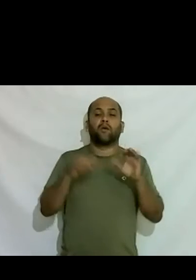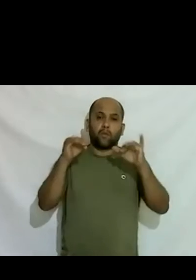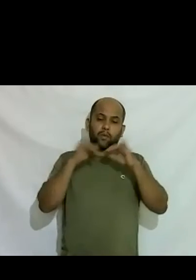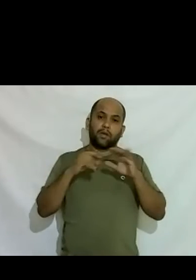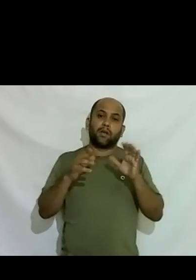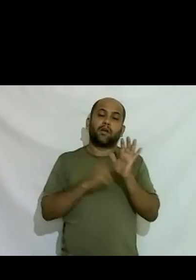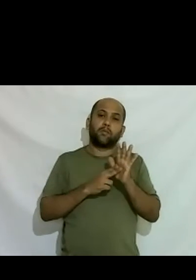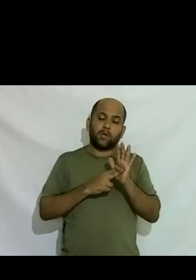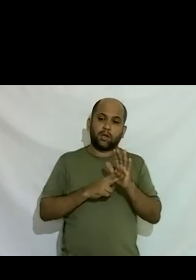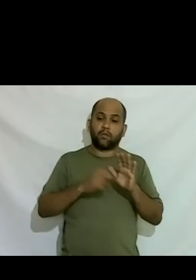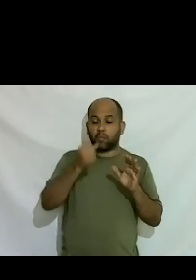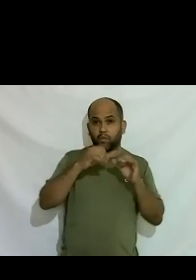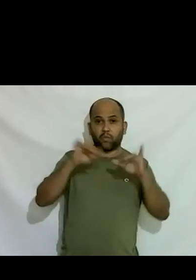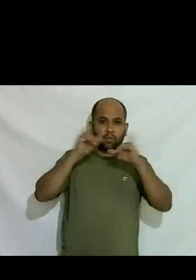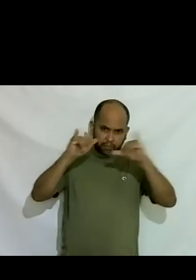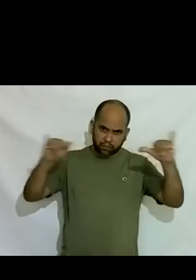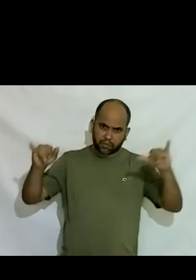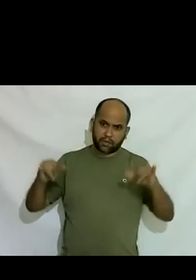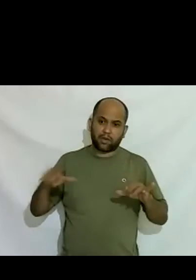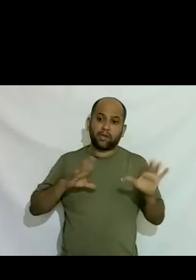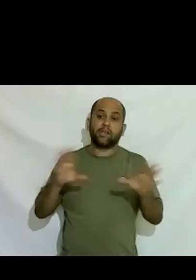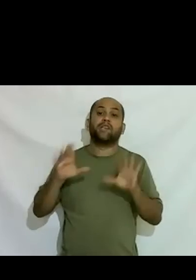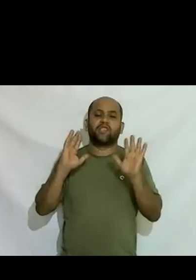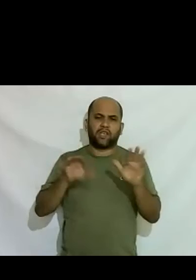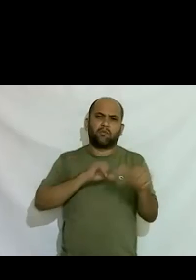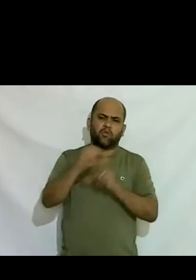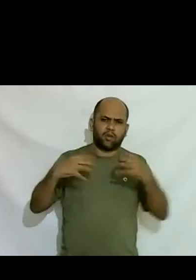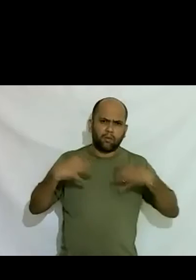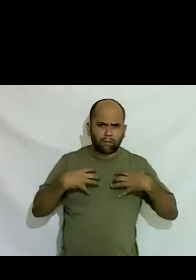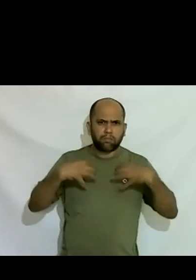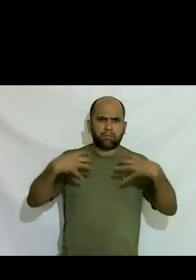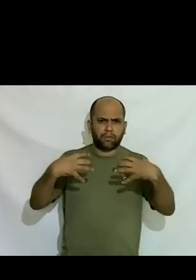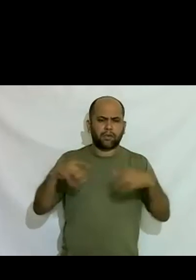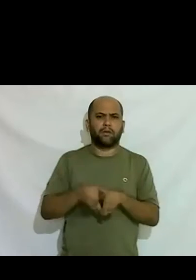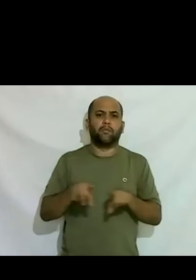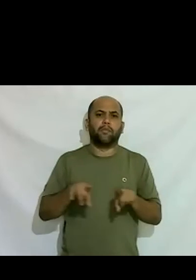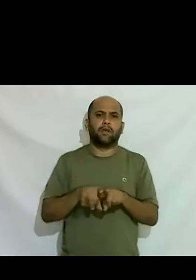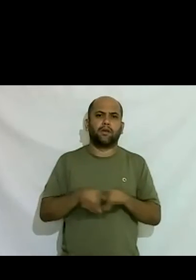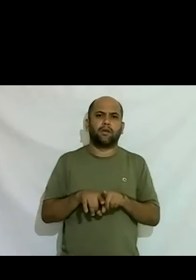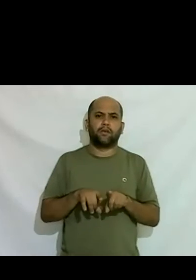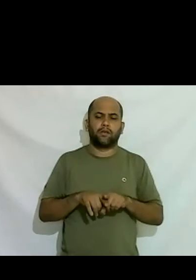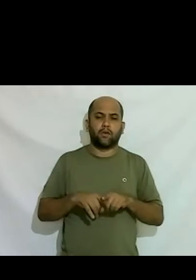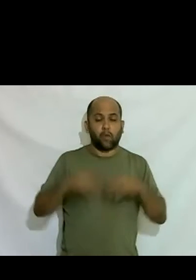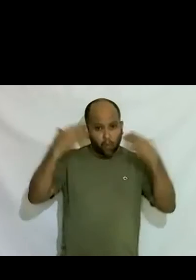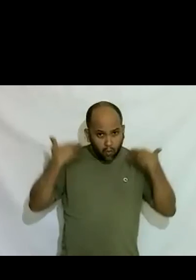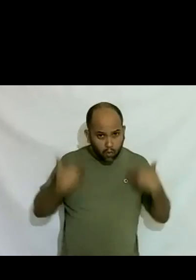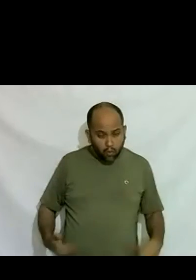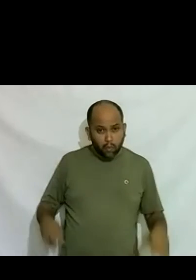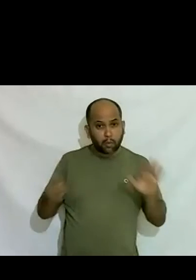transicionando já estava ficando realmente com mais seios com com com o corpo etc